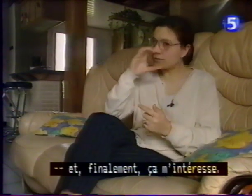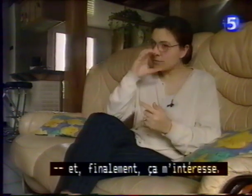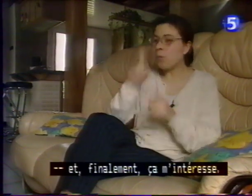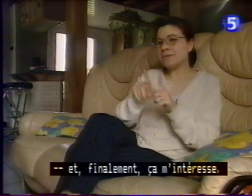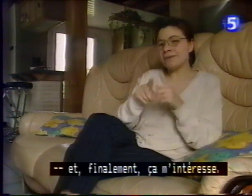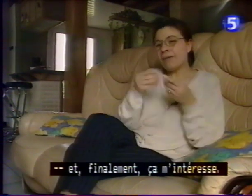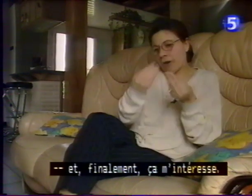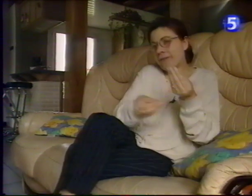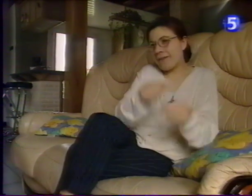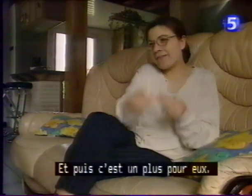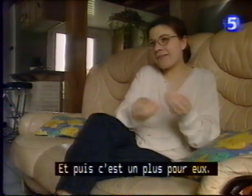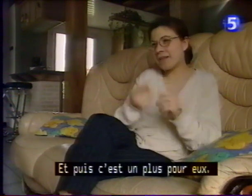Et puis, c'est un plus pour eux.